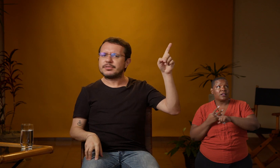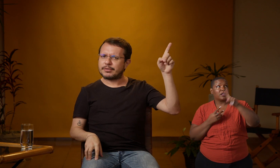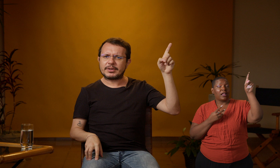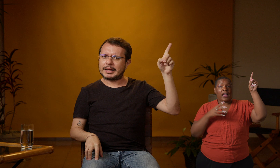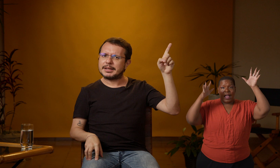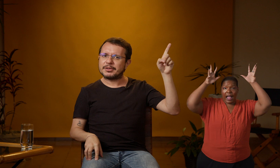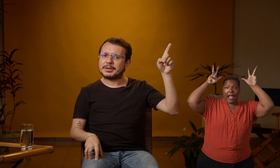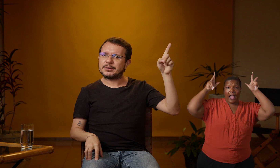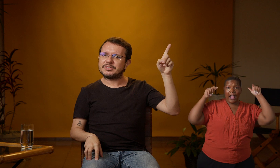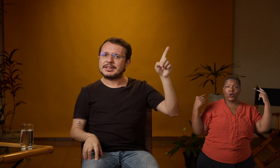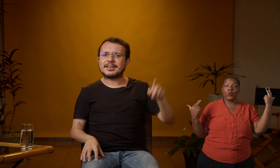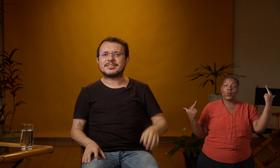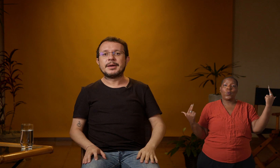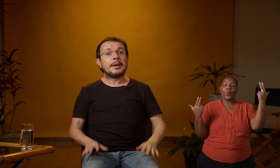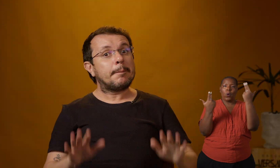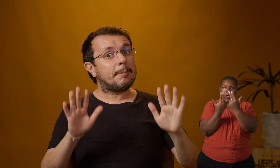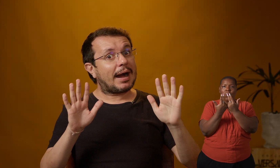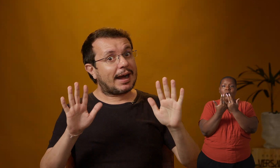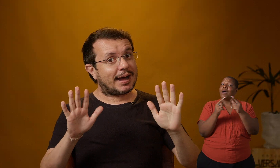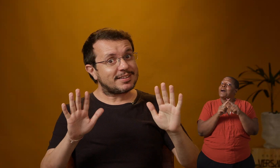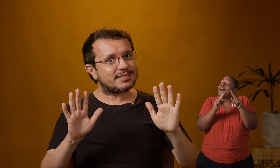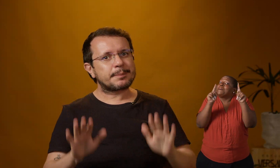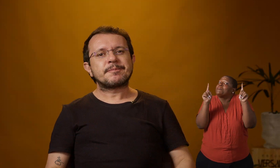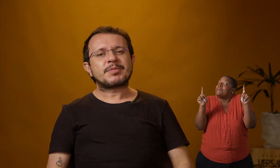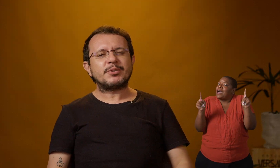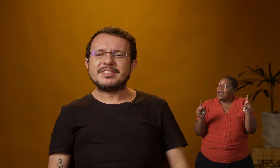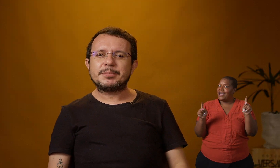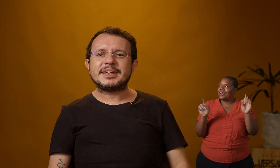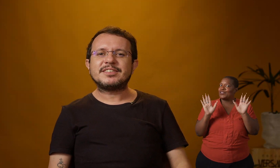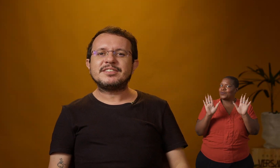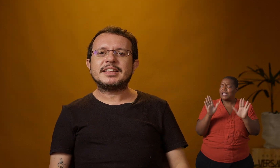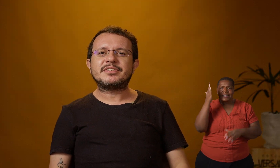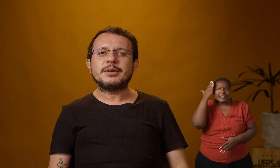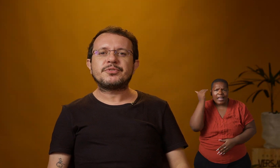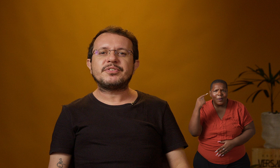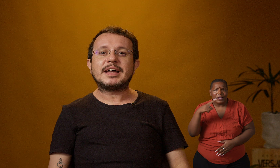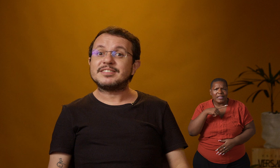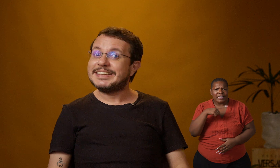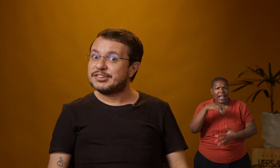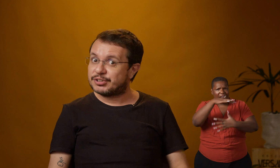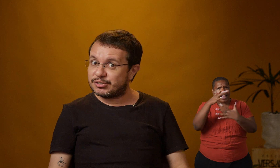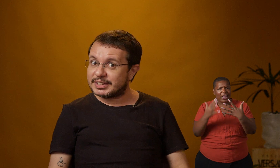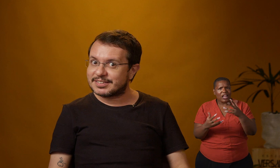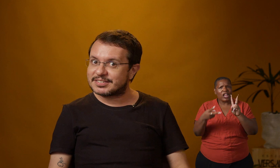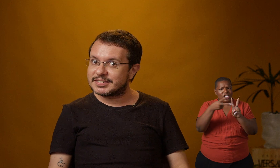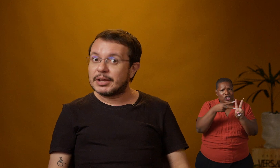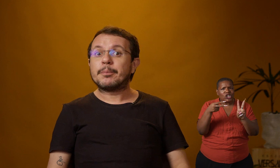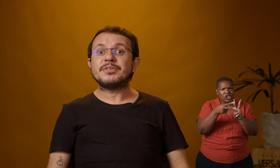você vai falar na mesma língua de sinais. Mas, você sabia que existem as línguas de sinais indígenas? Pois